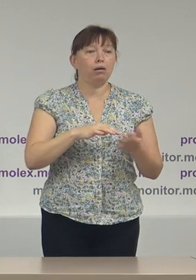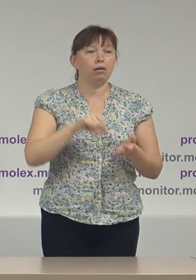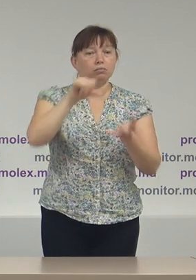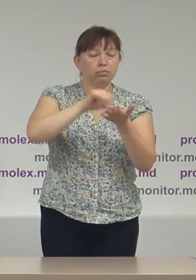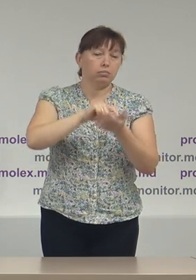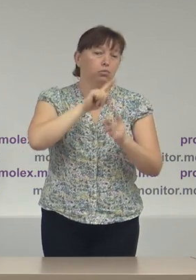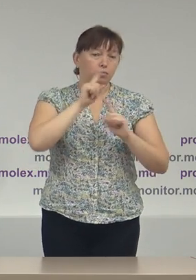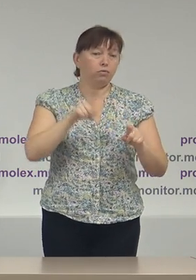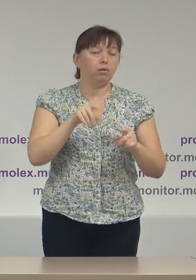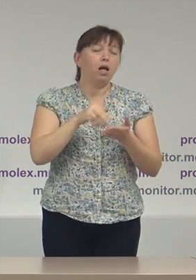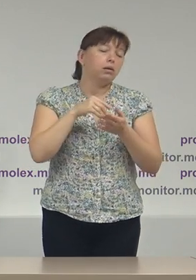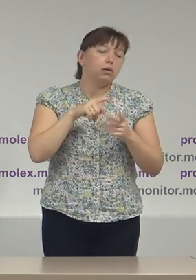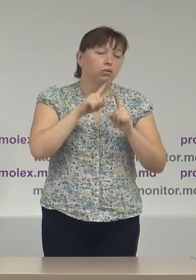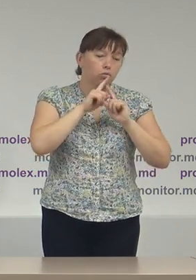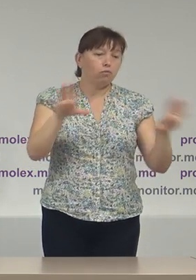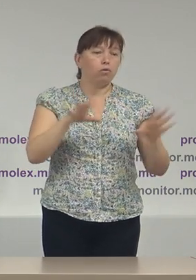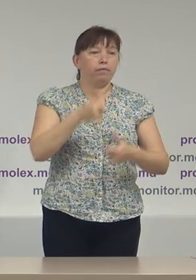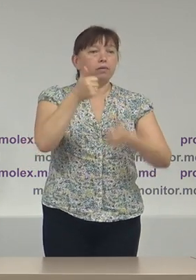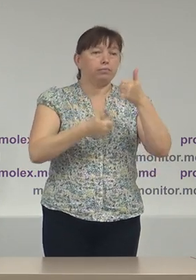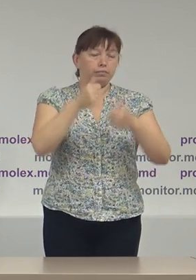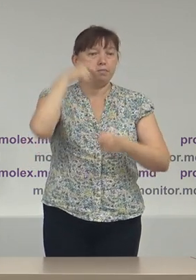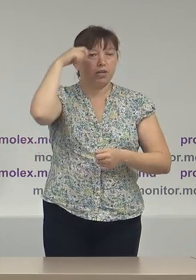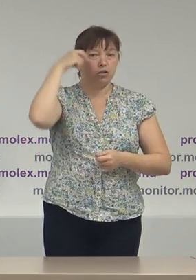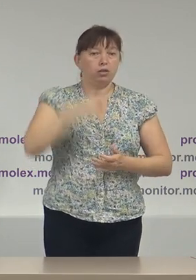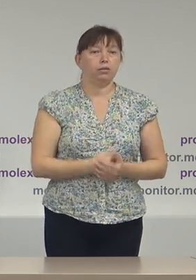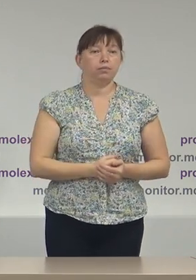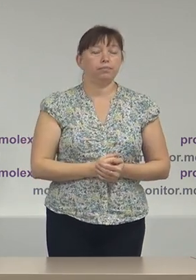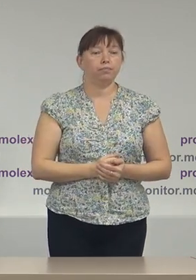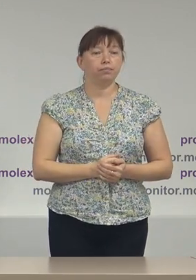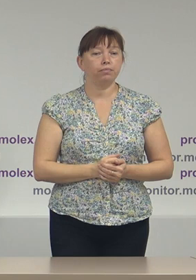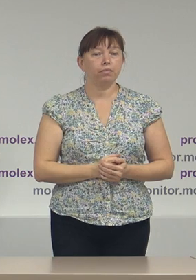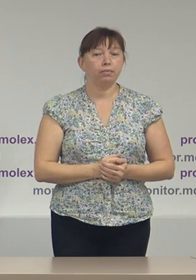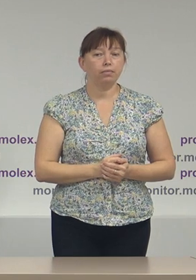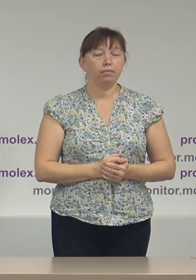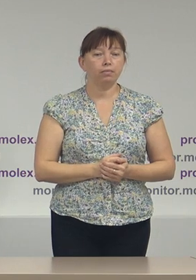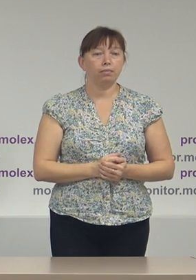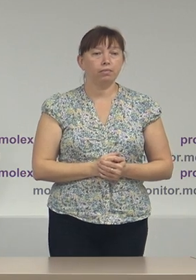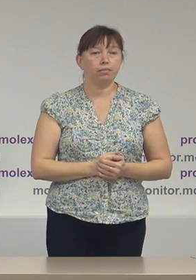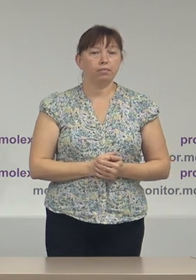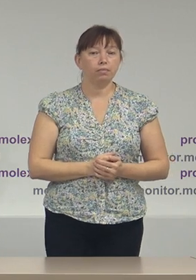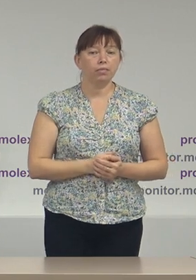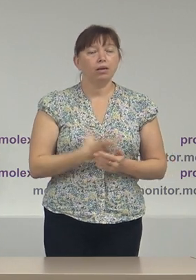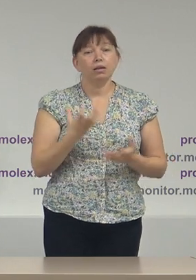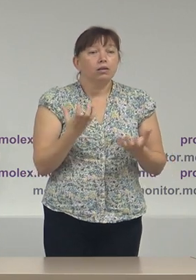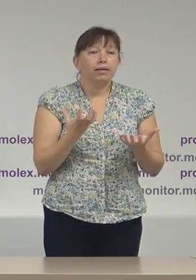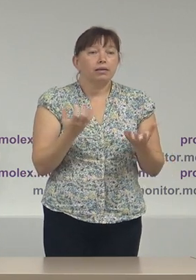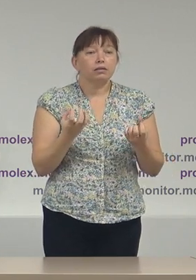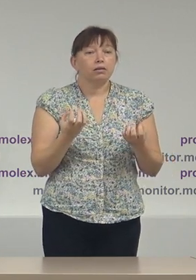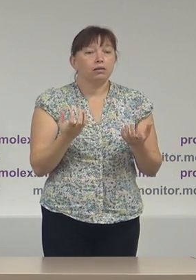Centrală și practic renunță la cursă prezidențială. Dar încă nu